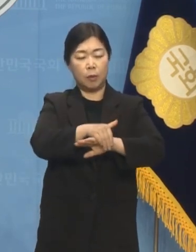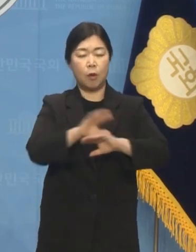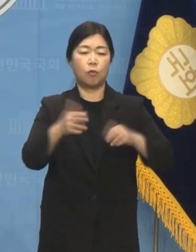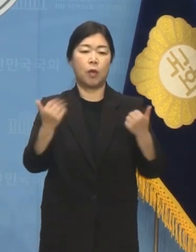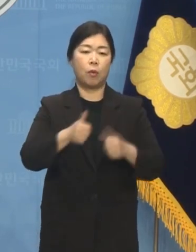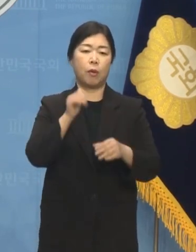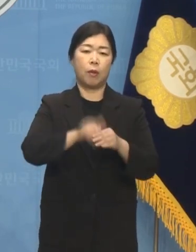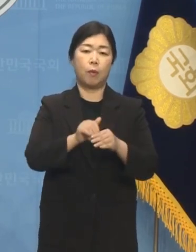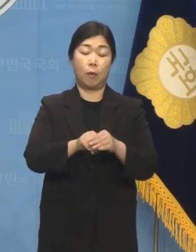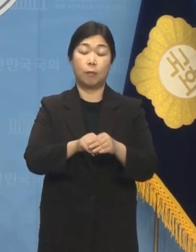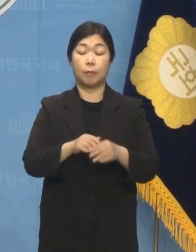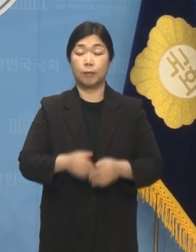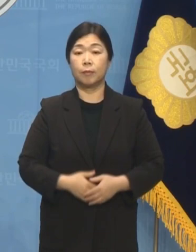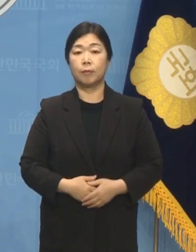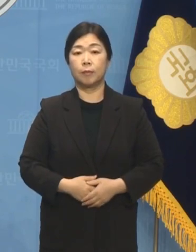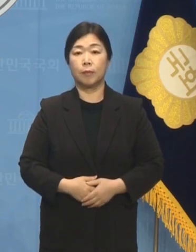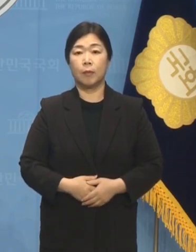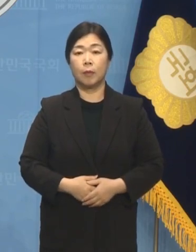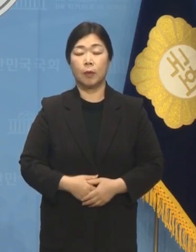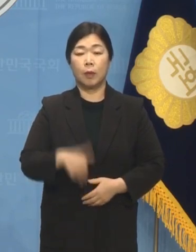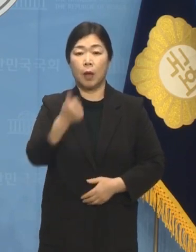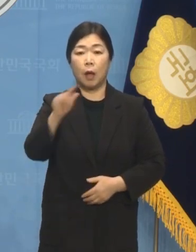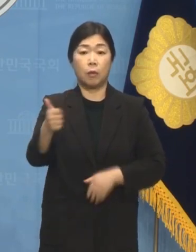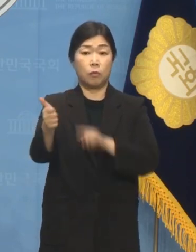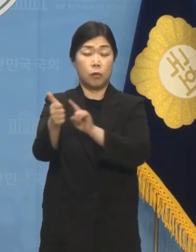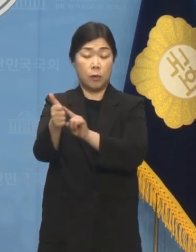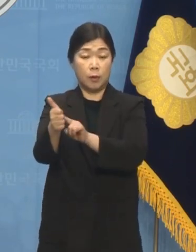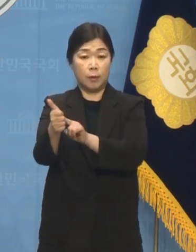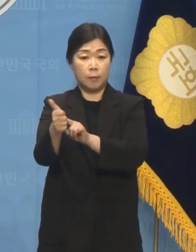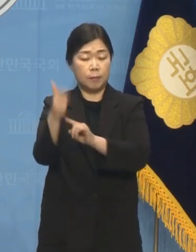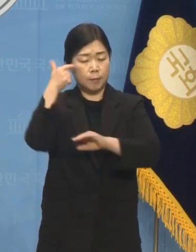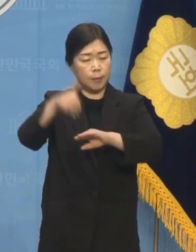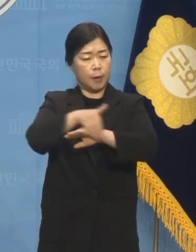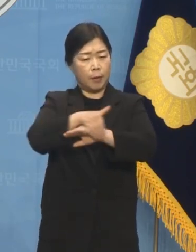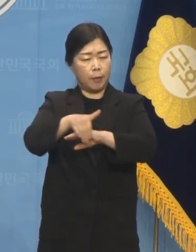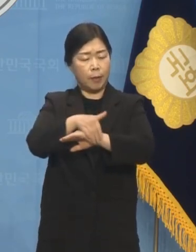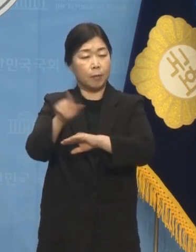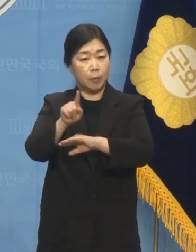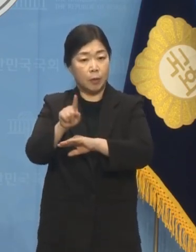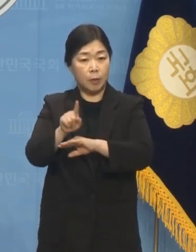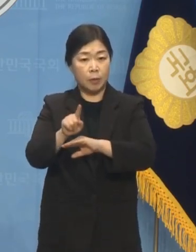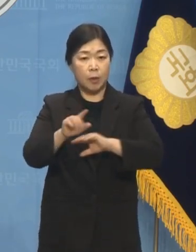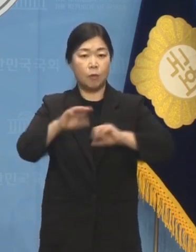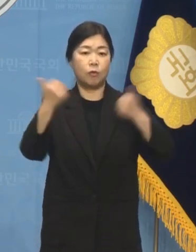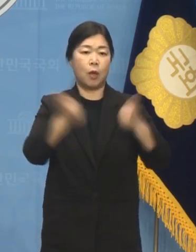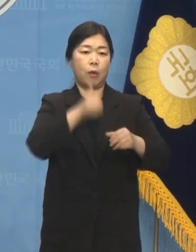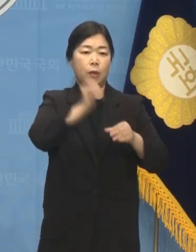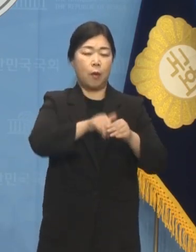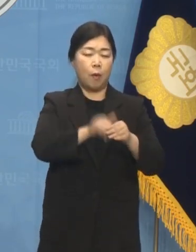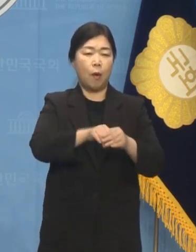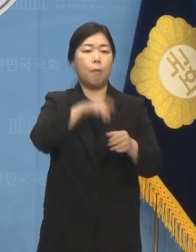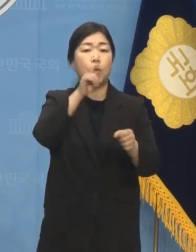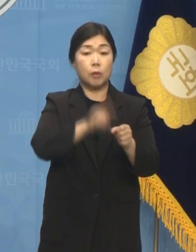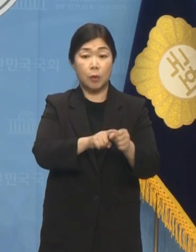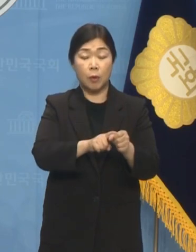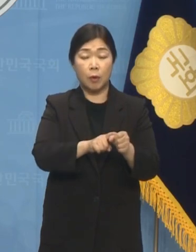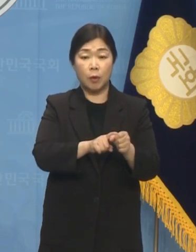괴담입니다.